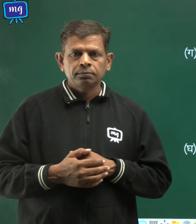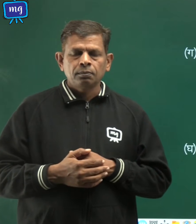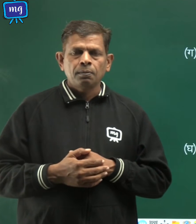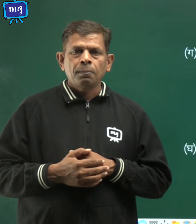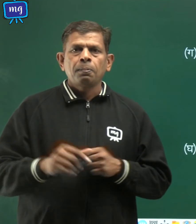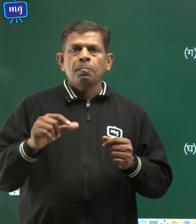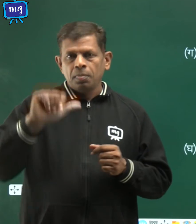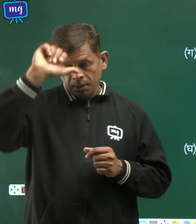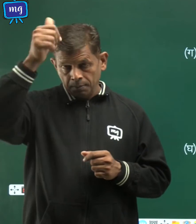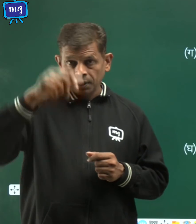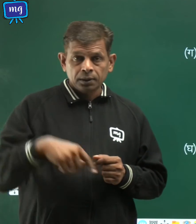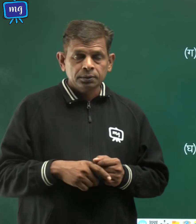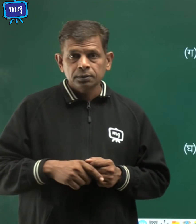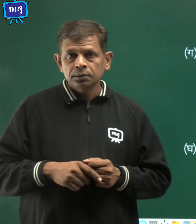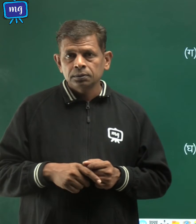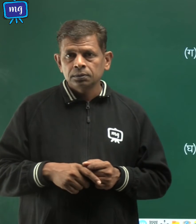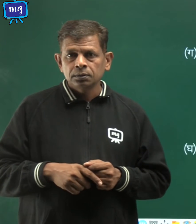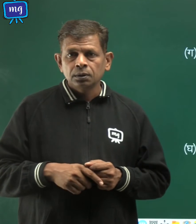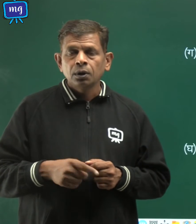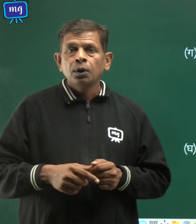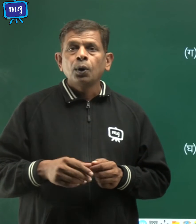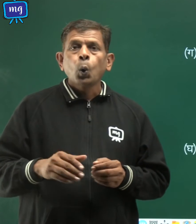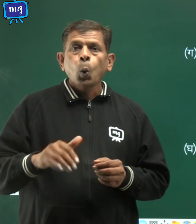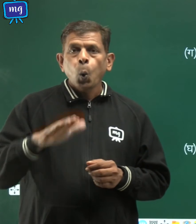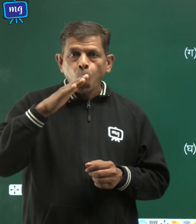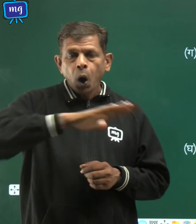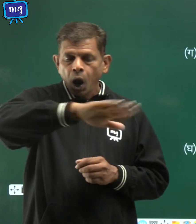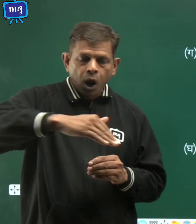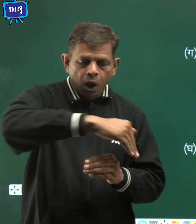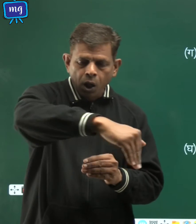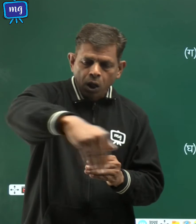भारत की तट्रेखा पर